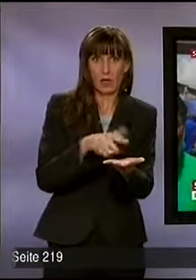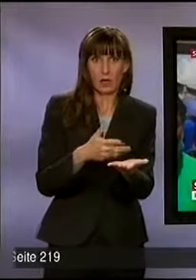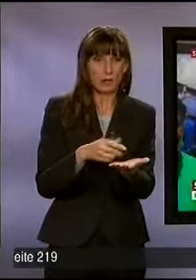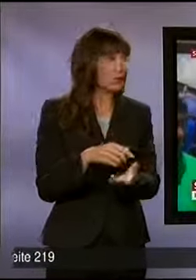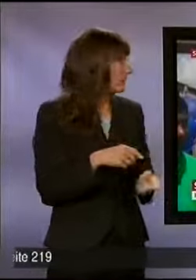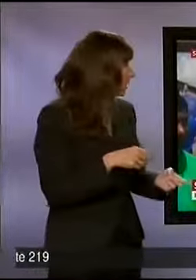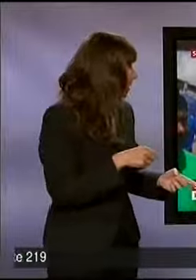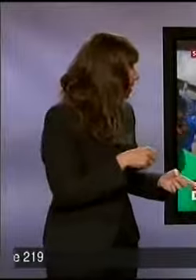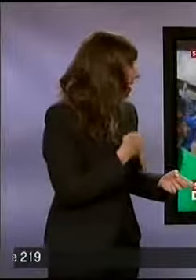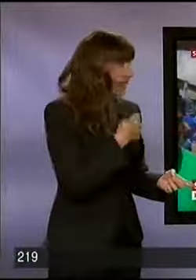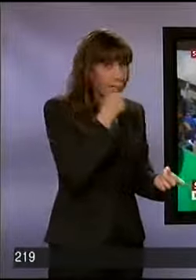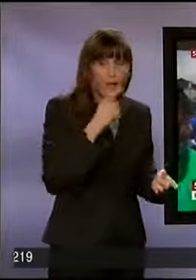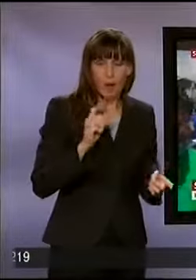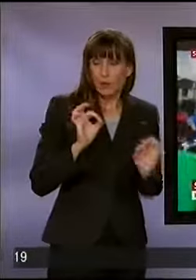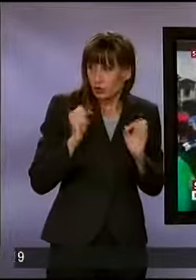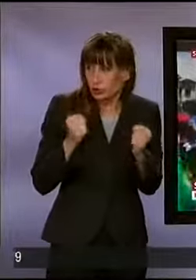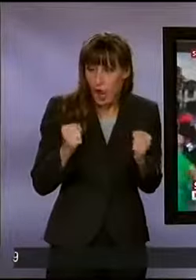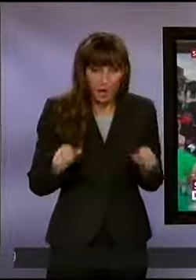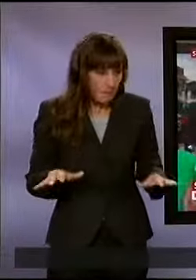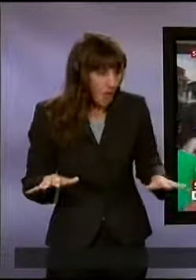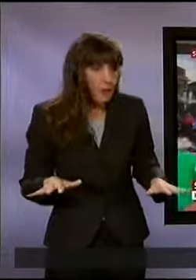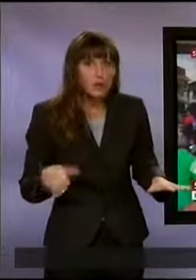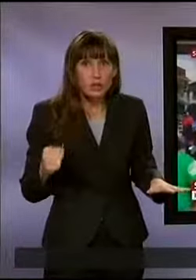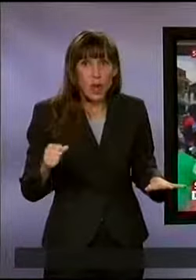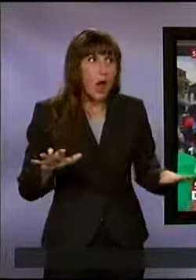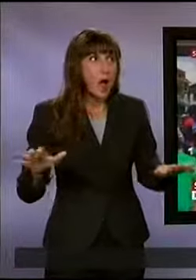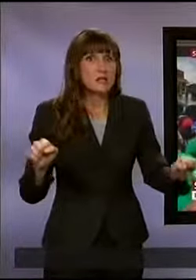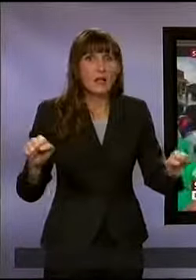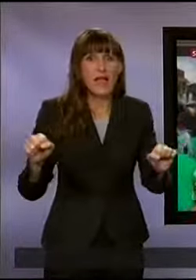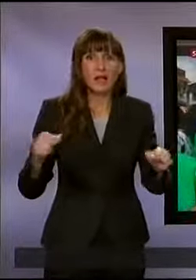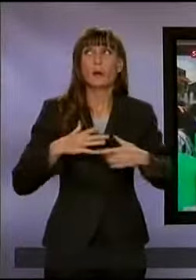Das Beben war sehr stark. Alles hat sich bewegt. Zum Glück ist hier nichts mehr eingestürzt. Dank. Vielen